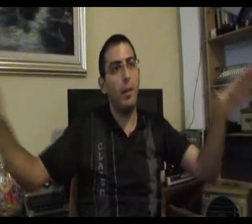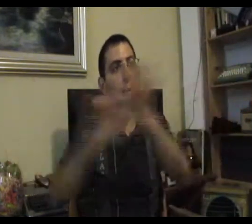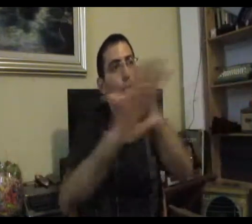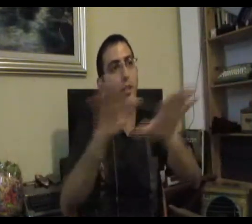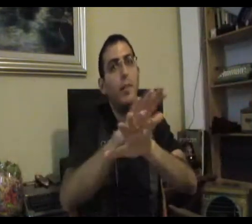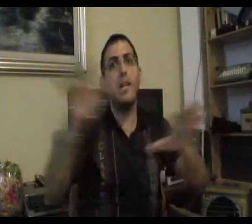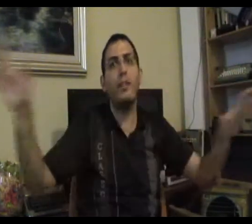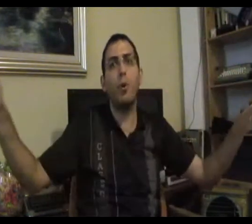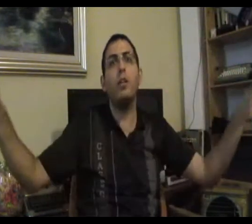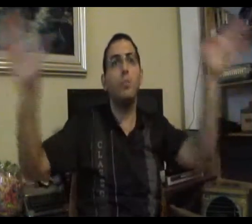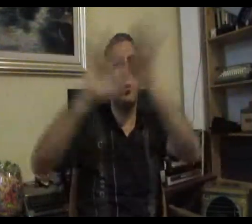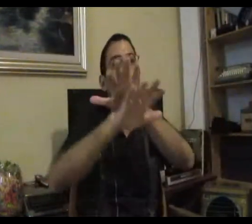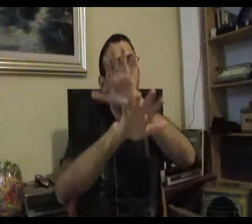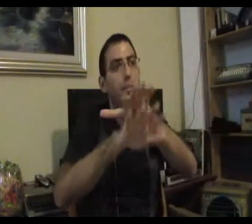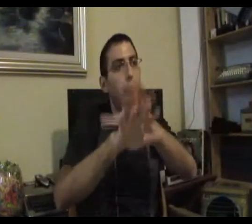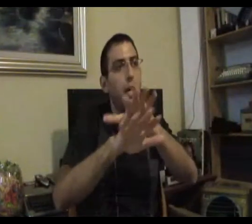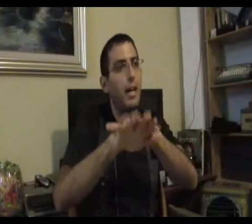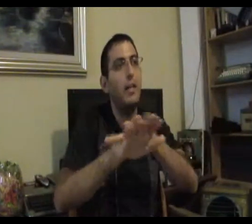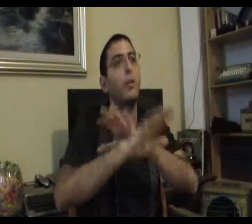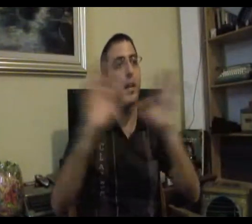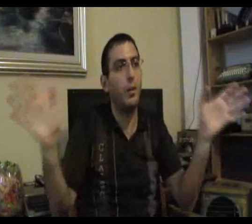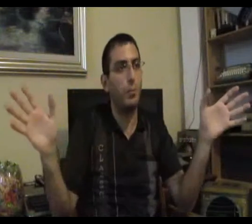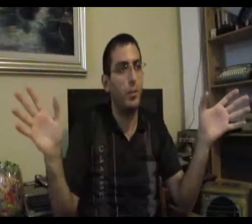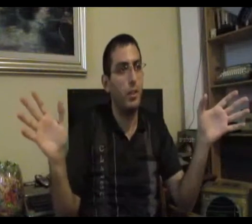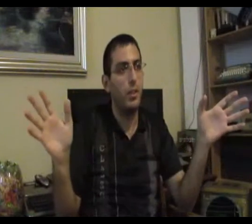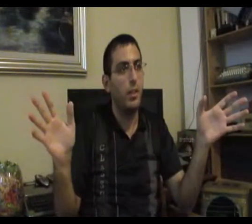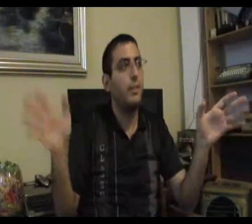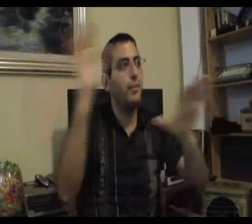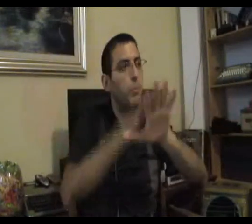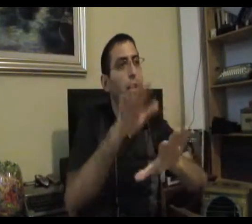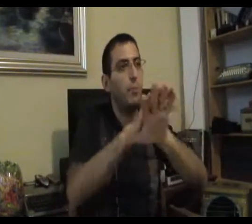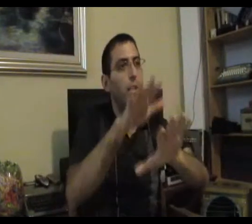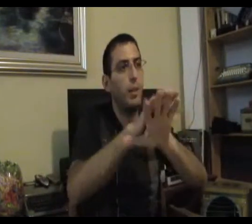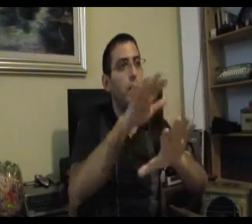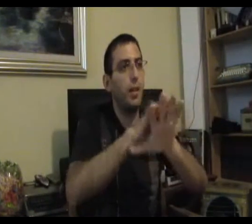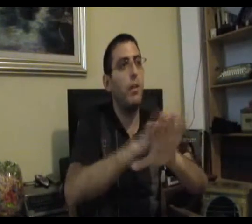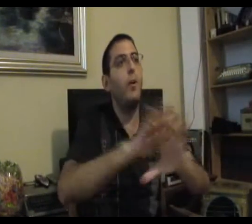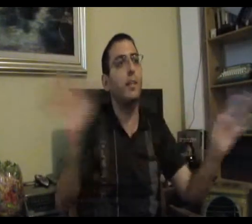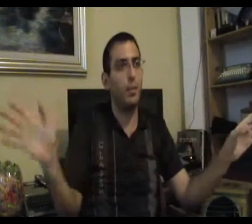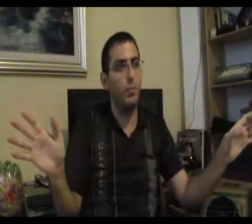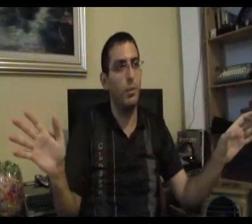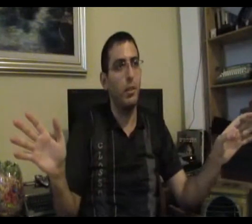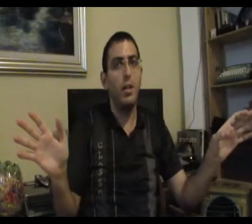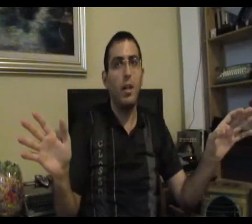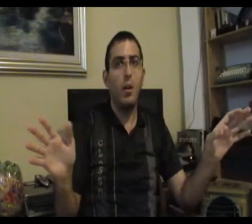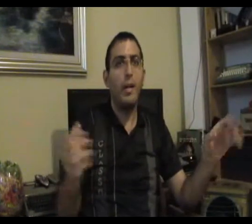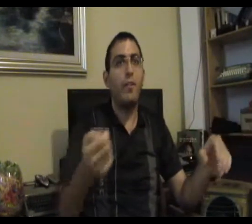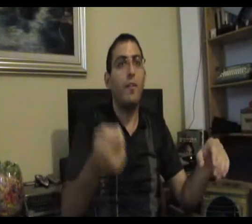נחבר את שתת, אם ניקח את כל התמונות ונשים תמונה אחת, לא נראה כלום ונשים תמונה לתמונה לתמונה לתמונה, לא נראה את הכלום אוקיי, עכשיו,